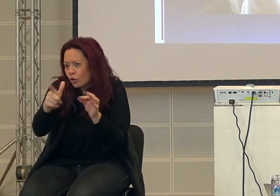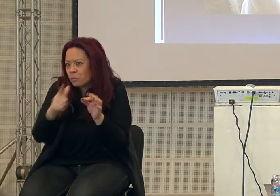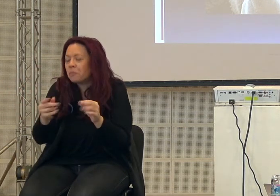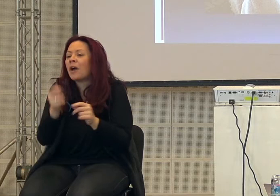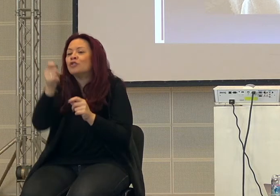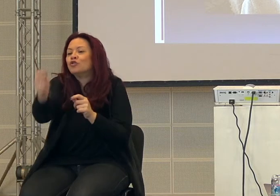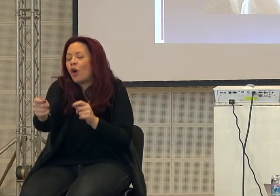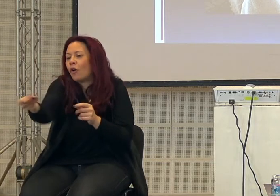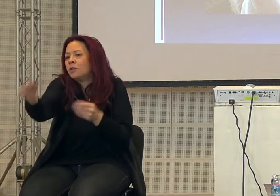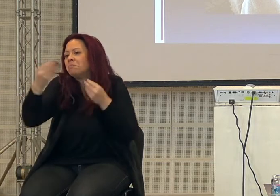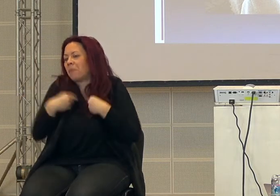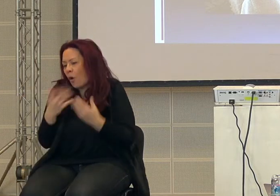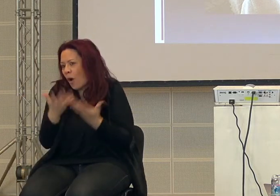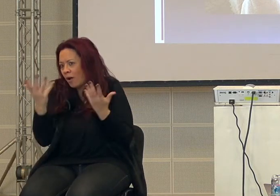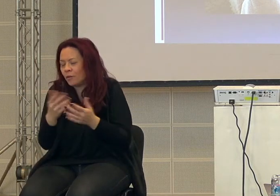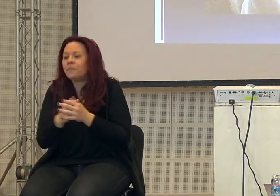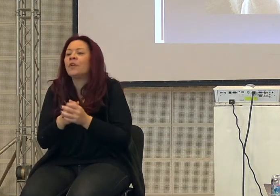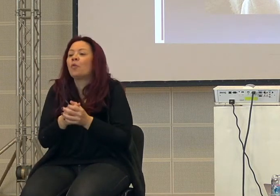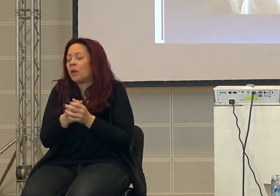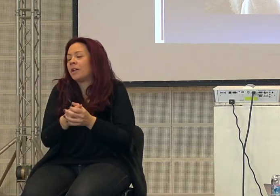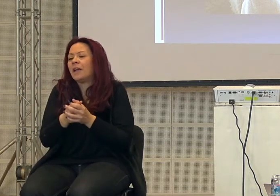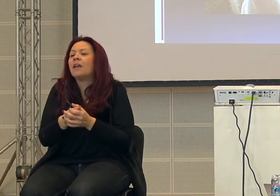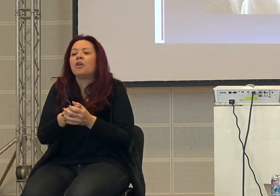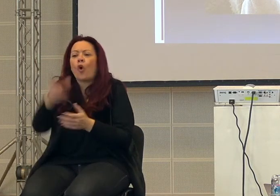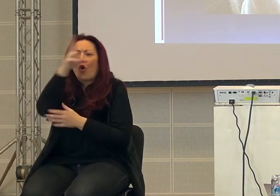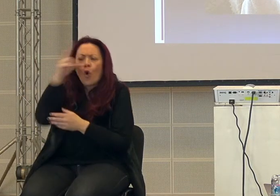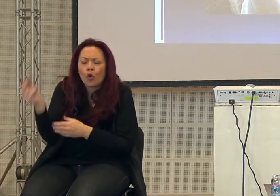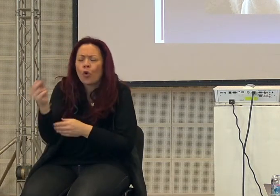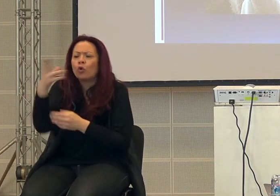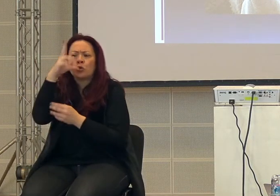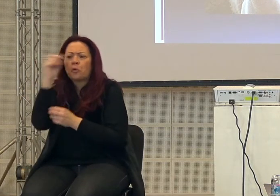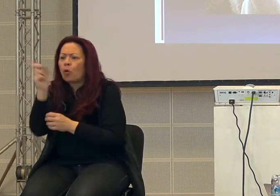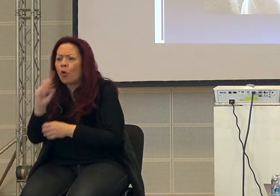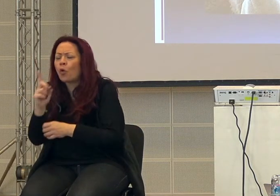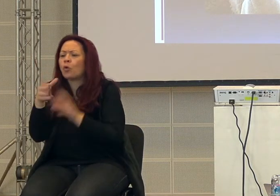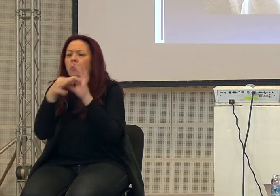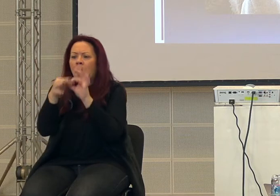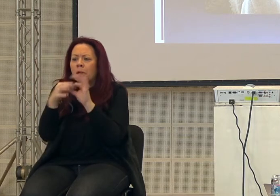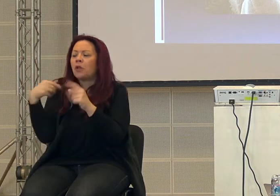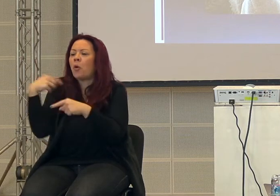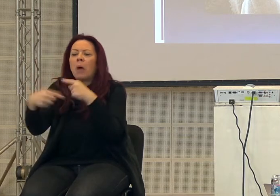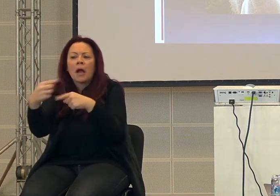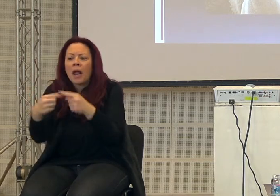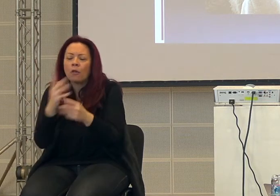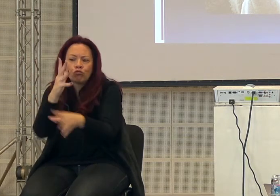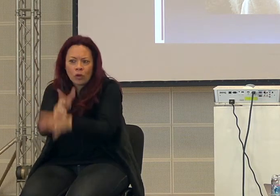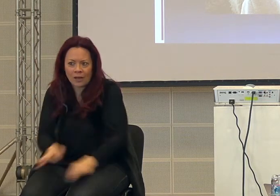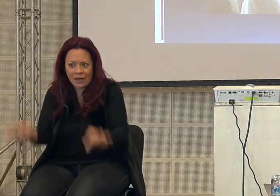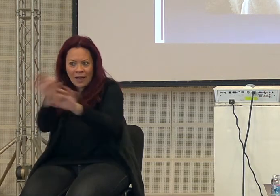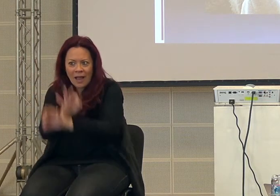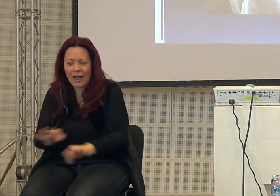questo permette, al di là del fatto che io lo conosco o no, che sia mio amico, mio parente, cioè non c'entra nulla.